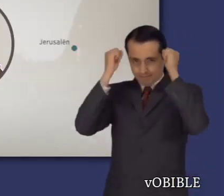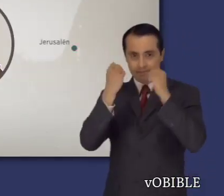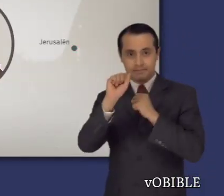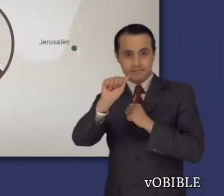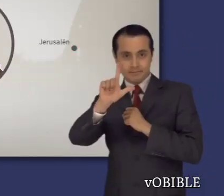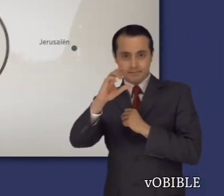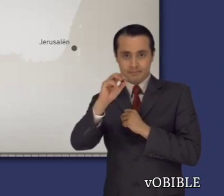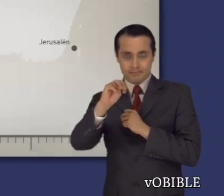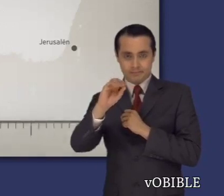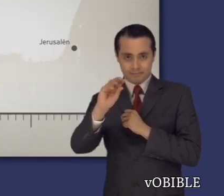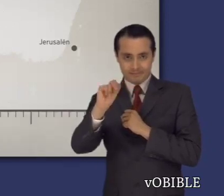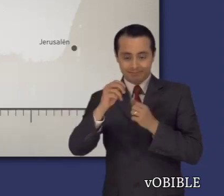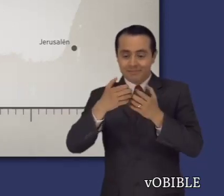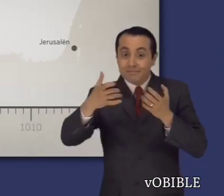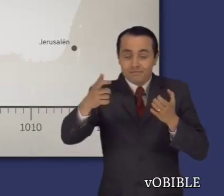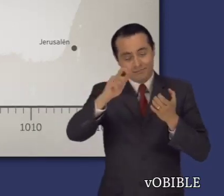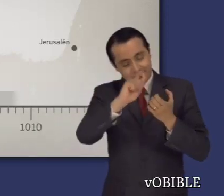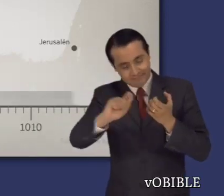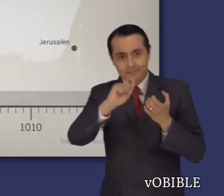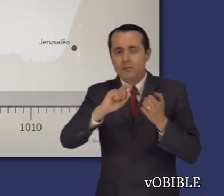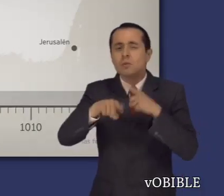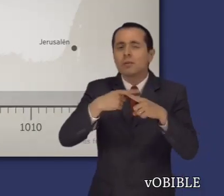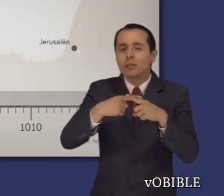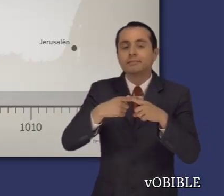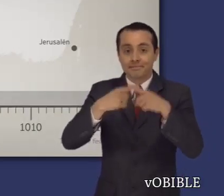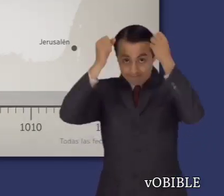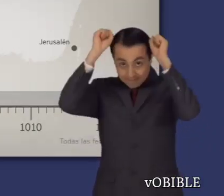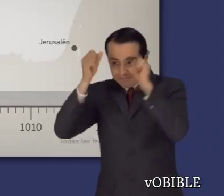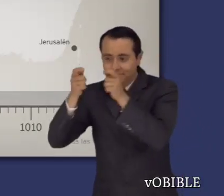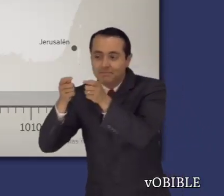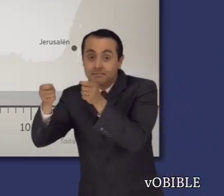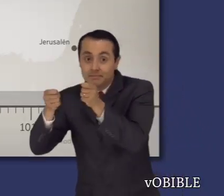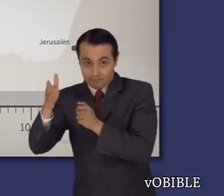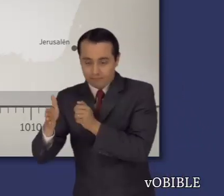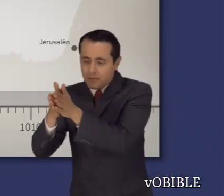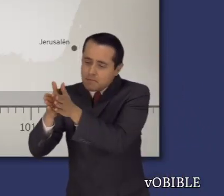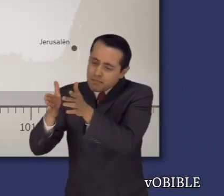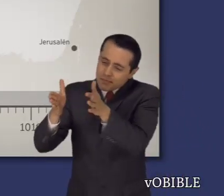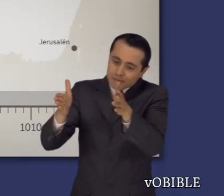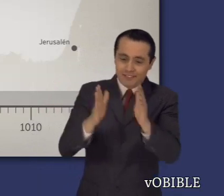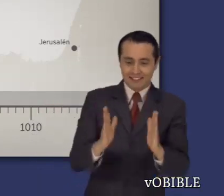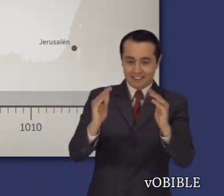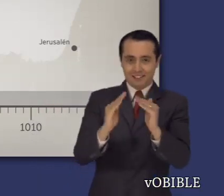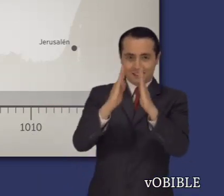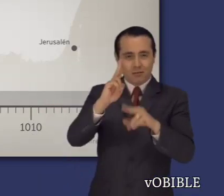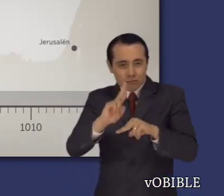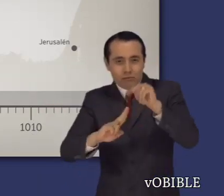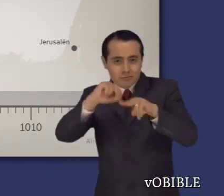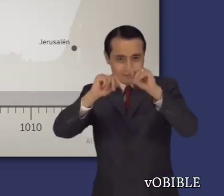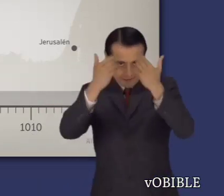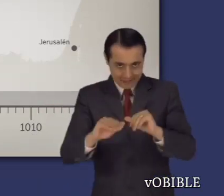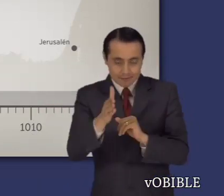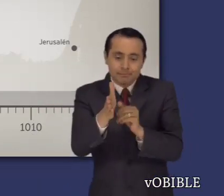poético libro en Jerusalén. Lo compuso algún tiempo después de la construcción del templo. De